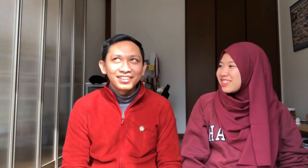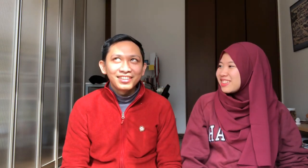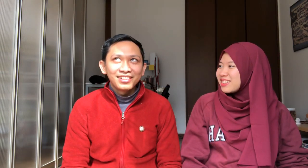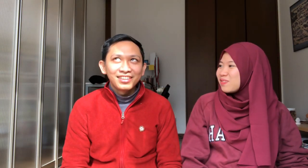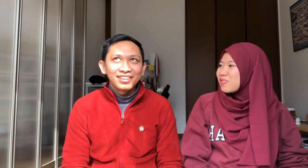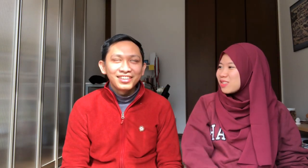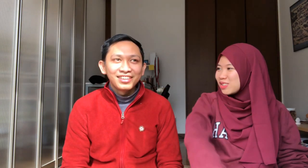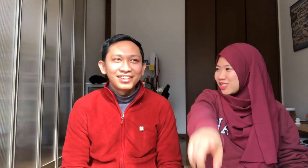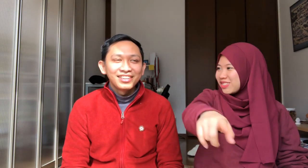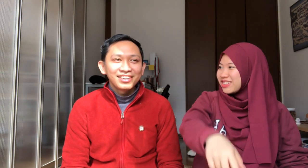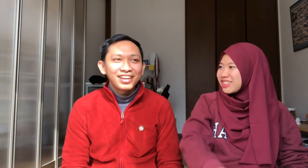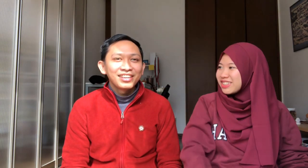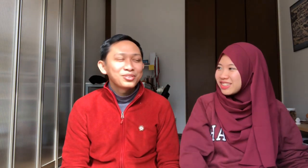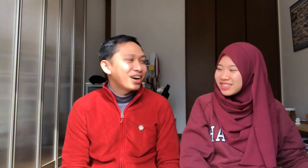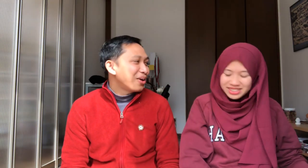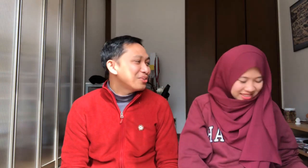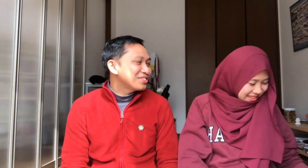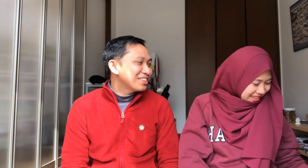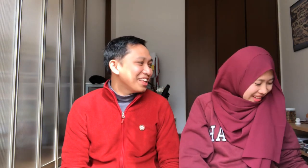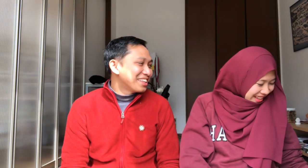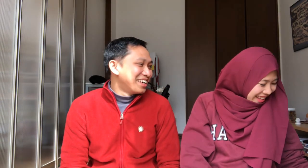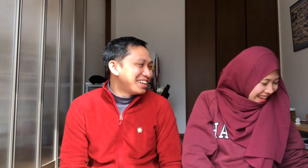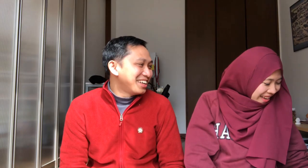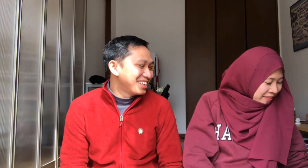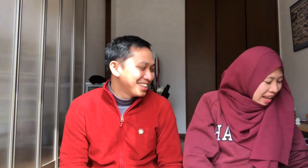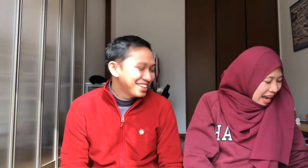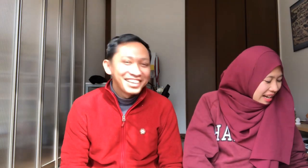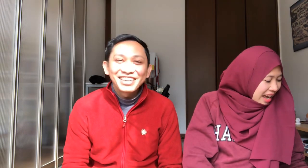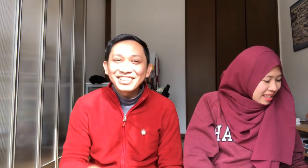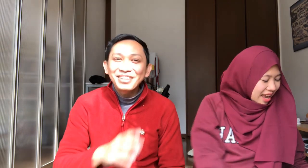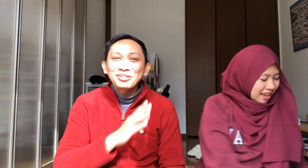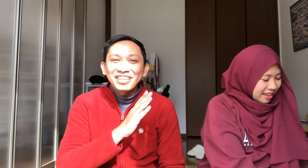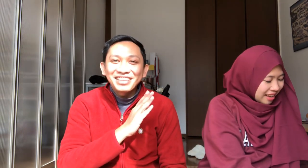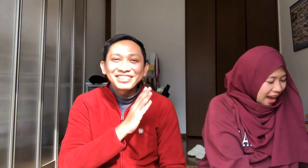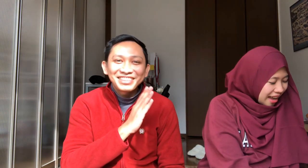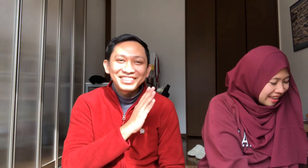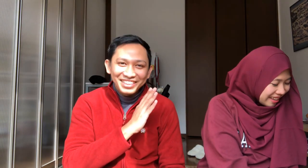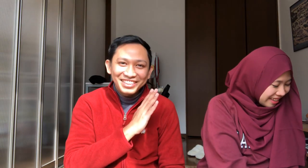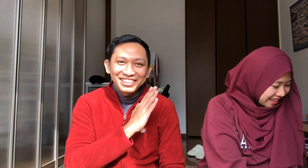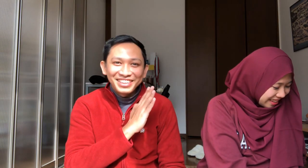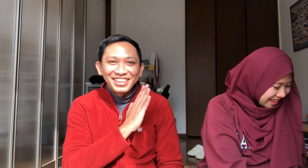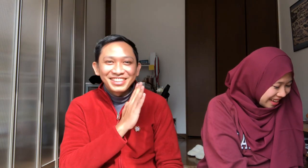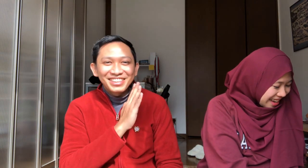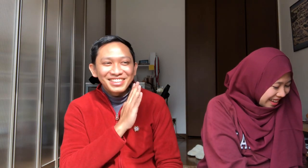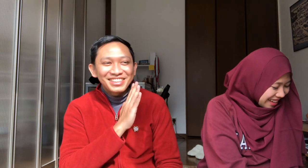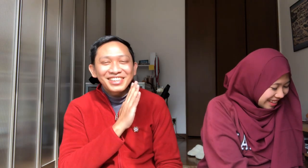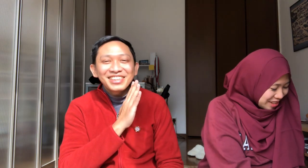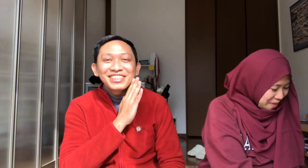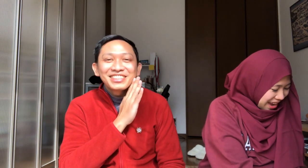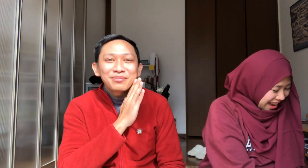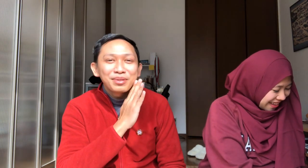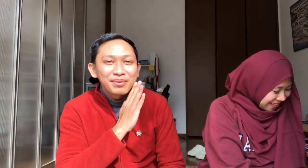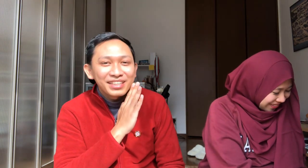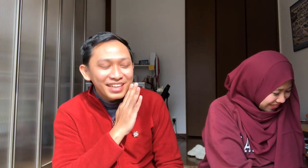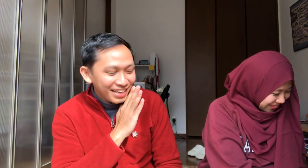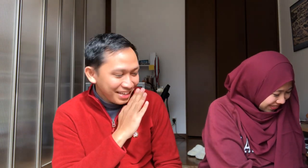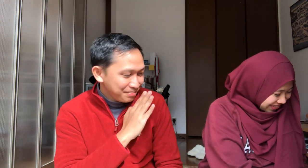Pause dulu Ya, hours later Kita punya cheat sheet Jadi, kita jadi sambil belajar ya